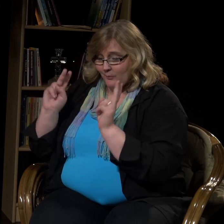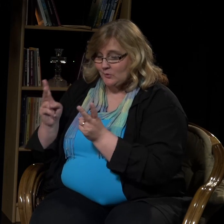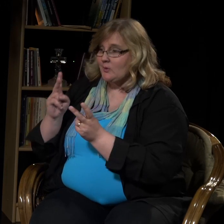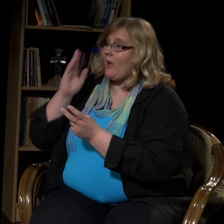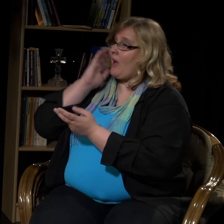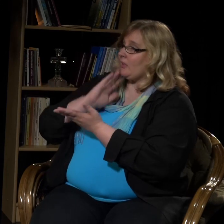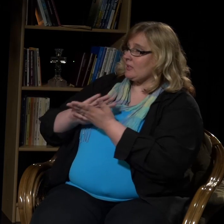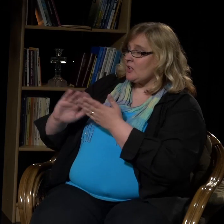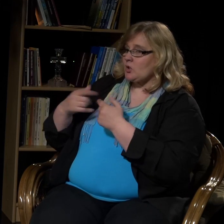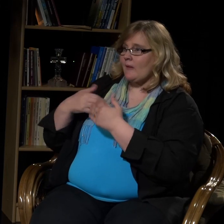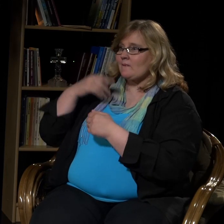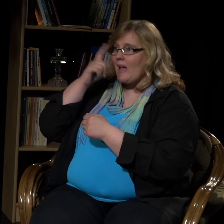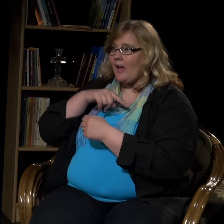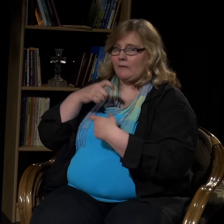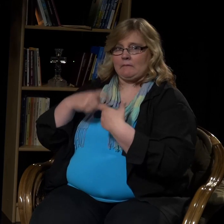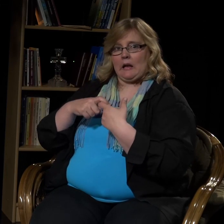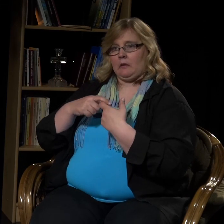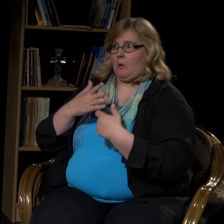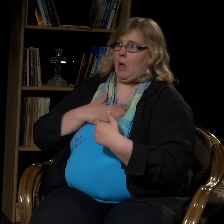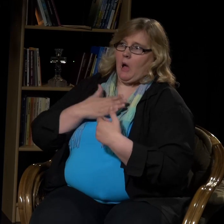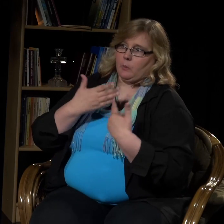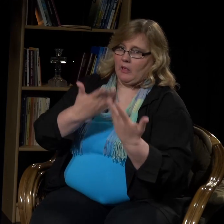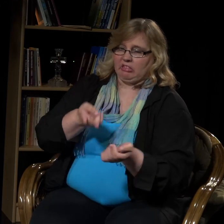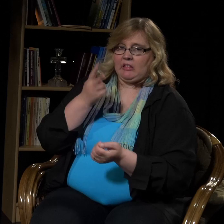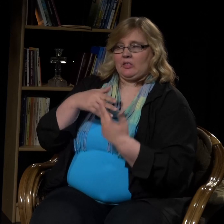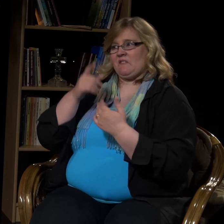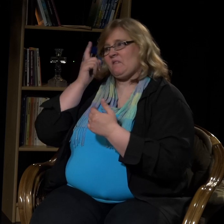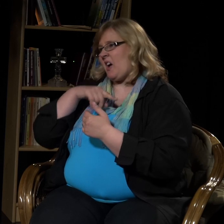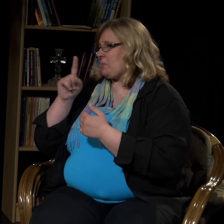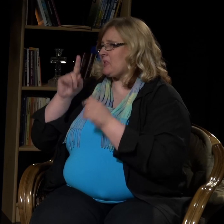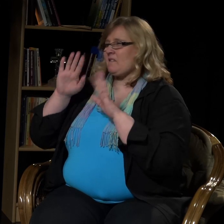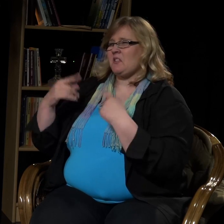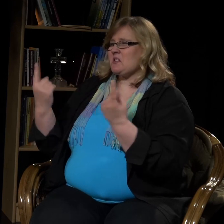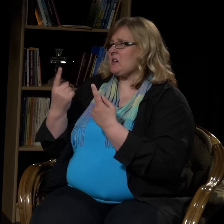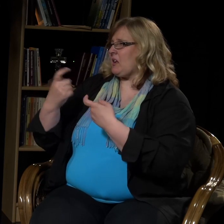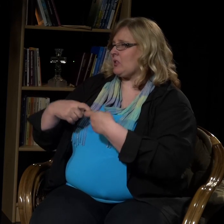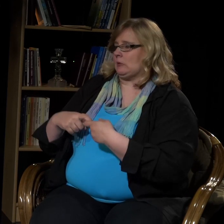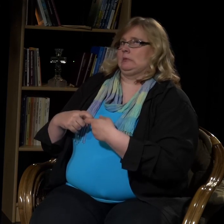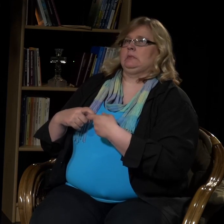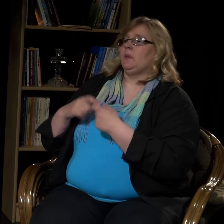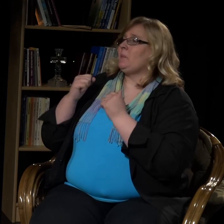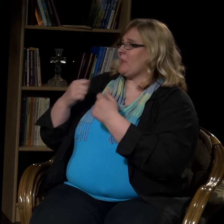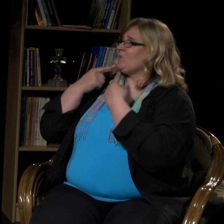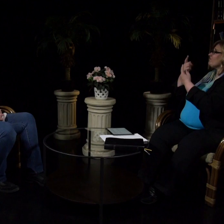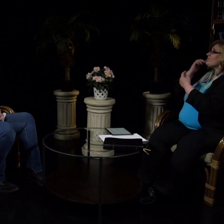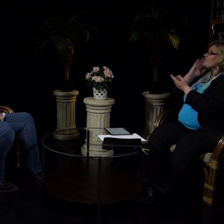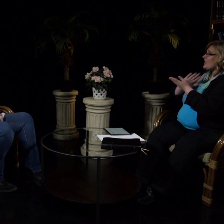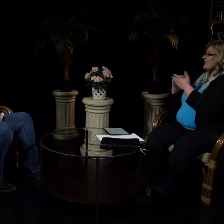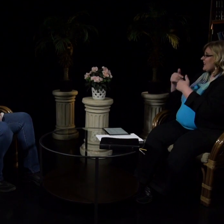rukoukseen kiitoksen, myös anteeksi pyynnön. Jos olemme tehneet väärin, loukanneet jotakin, mihin tahansa